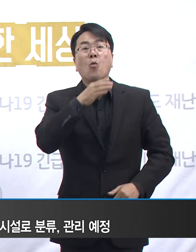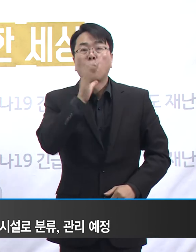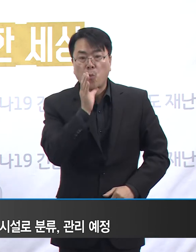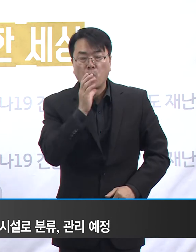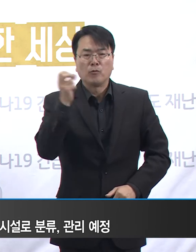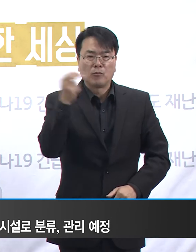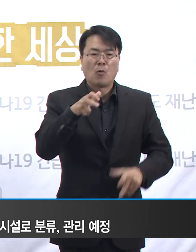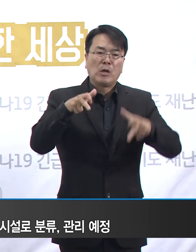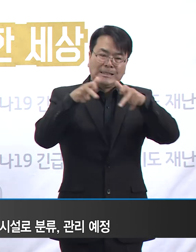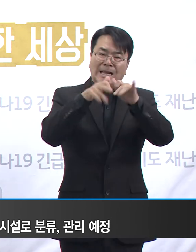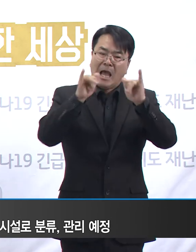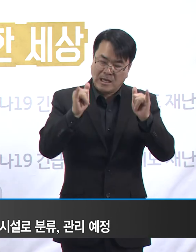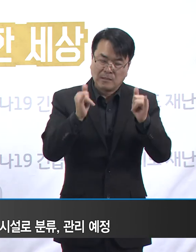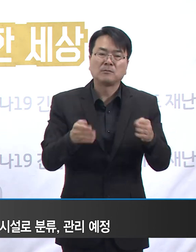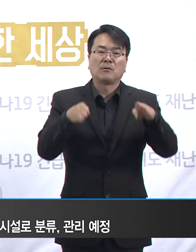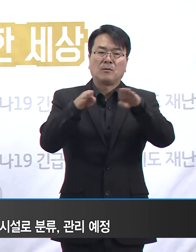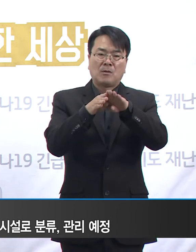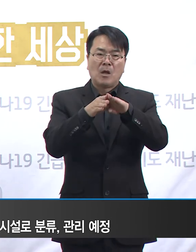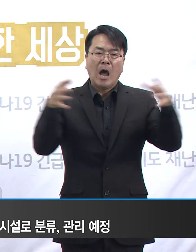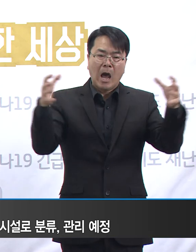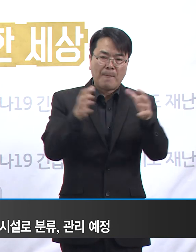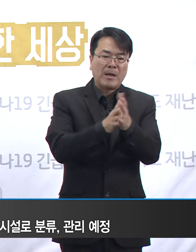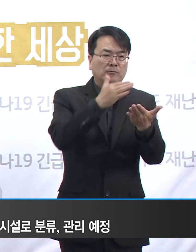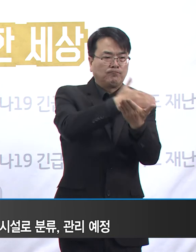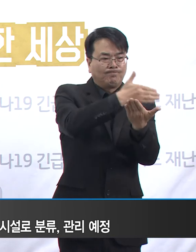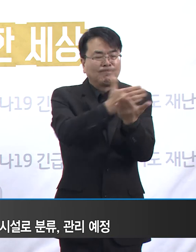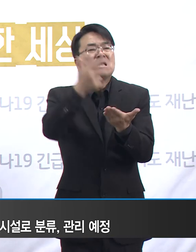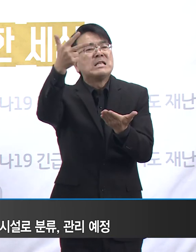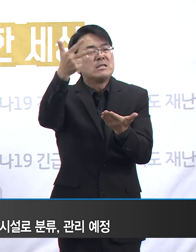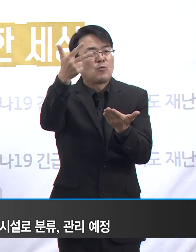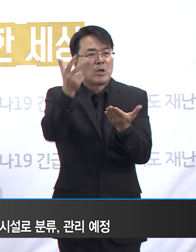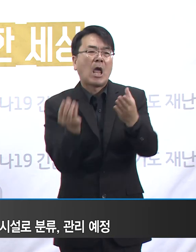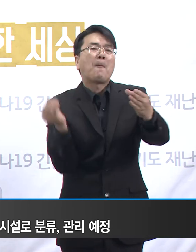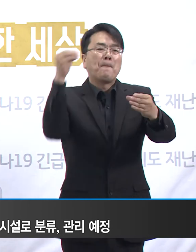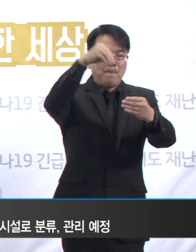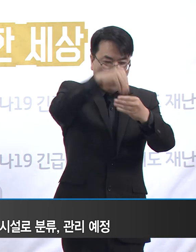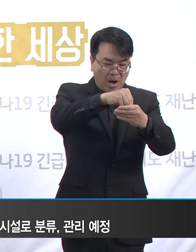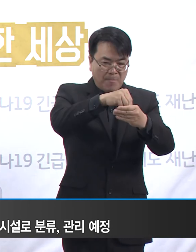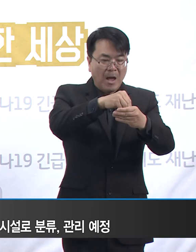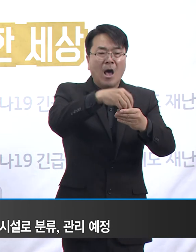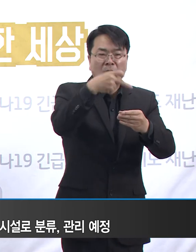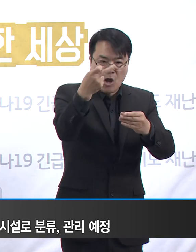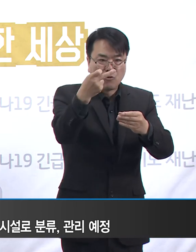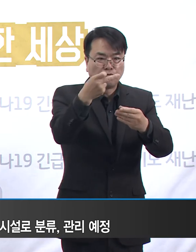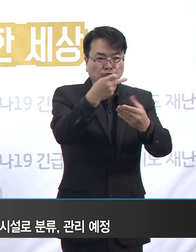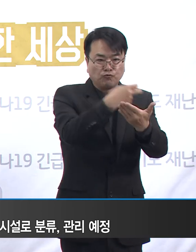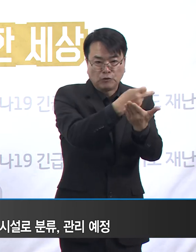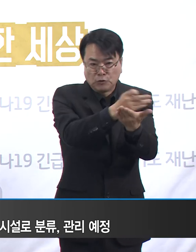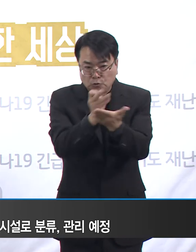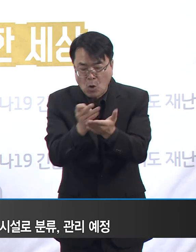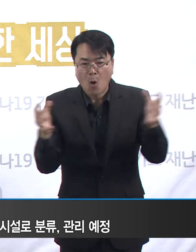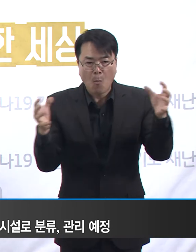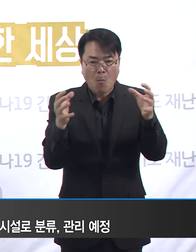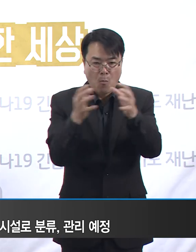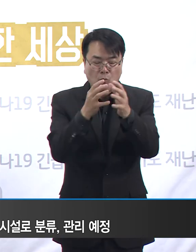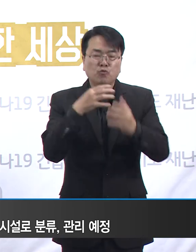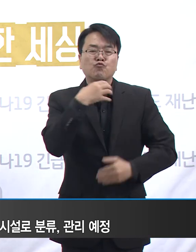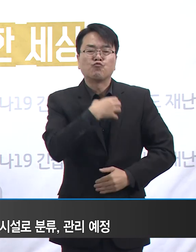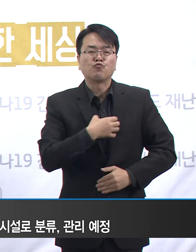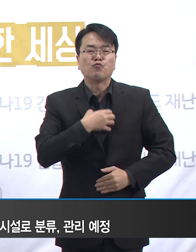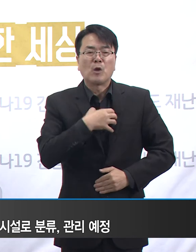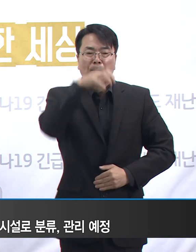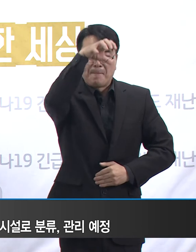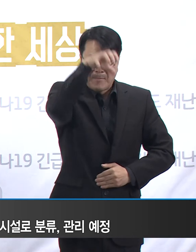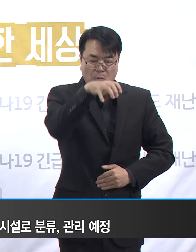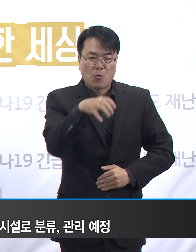장애인 생활시설 등 7개 시설을 추가하여 총 12개 시설을 고위험 시설을 분류하여 면밀히